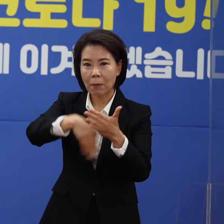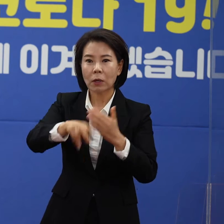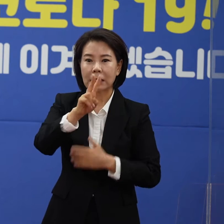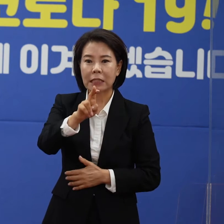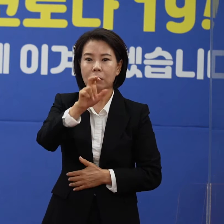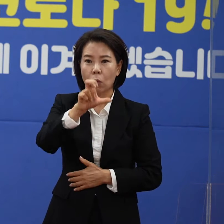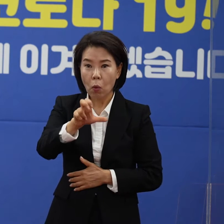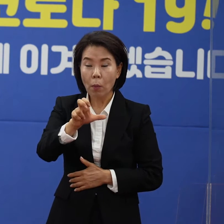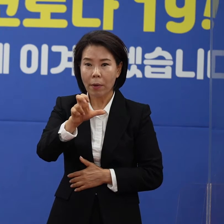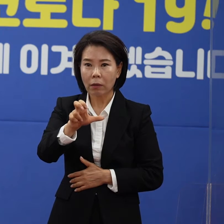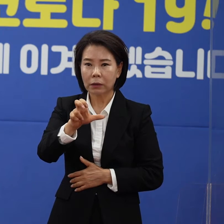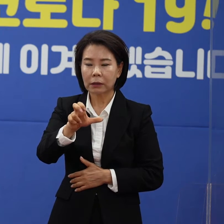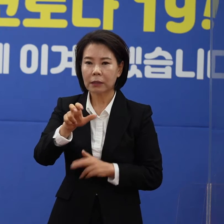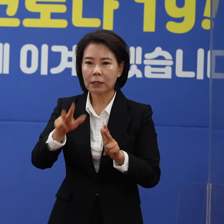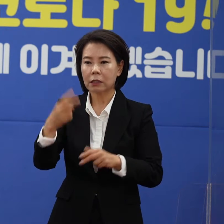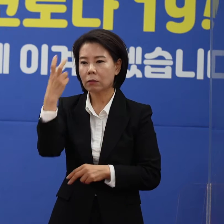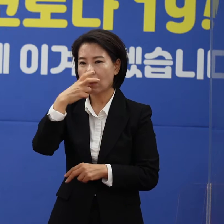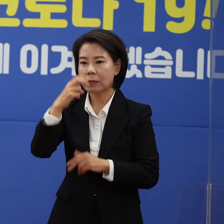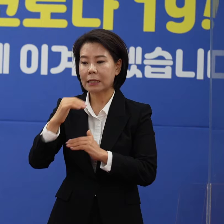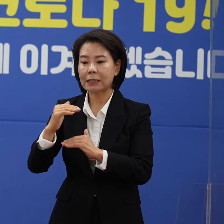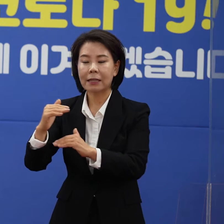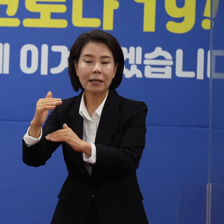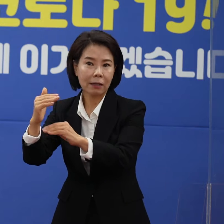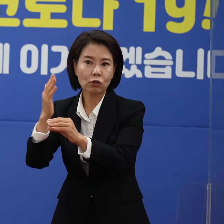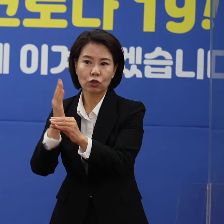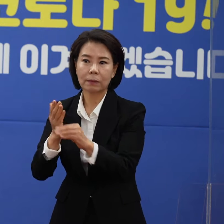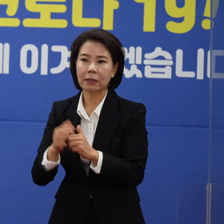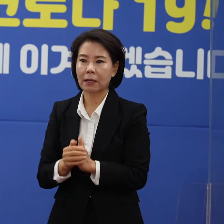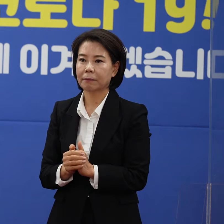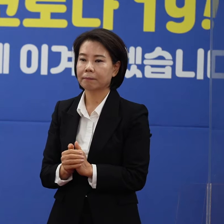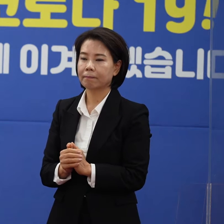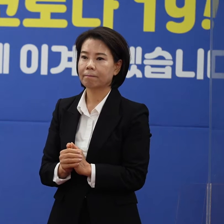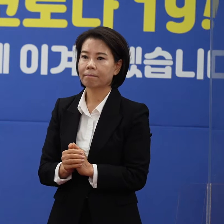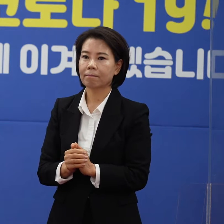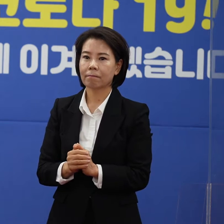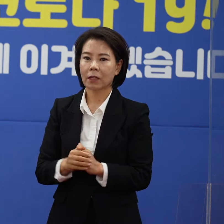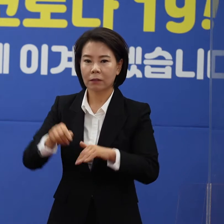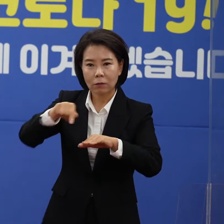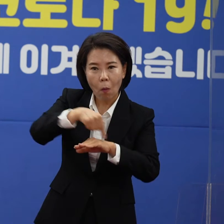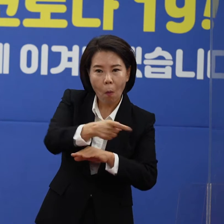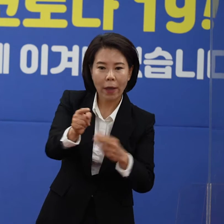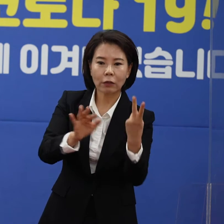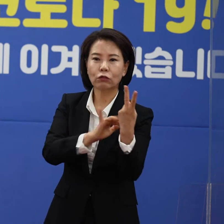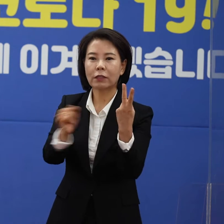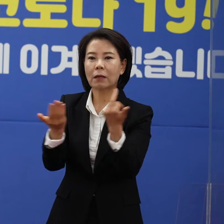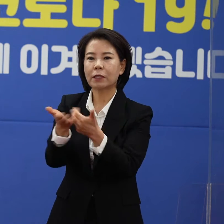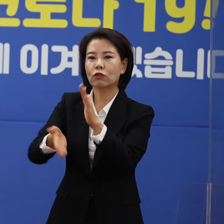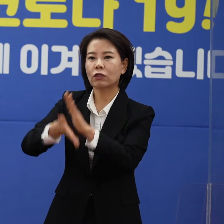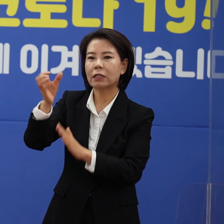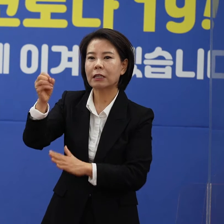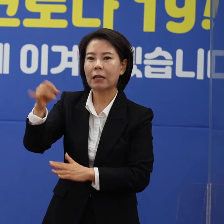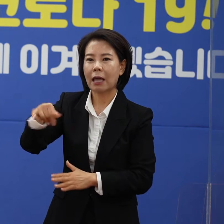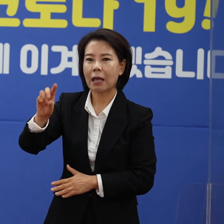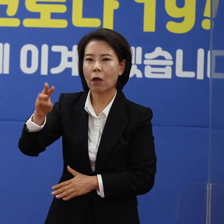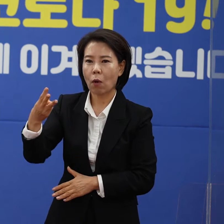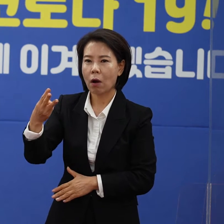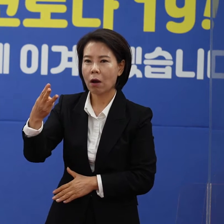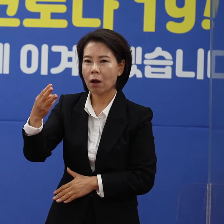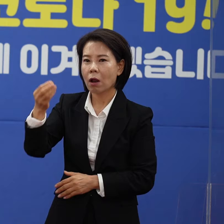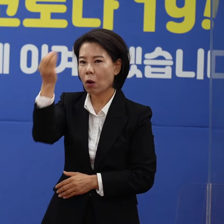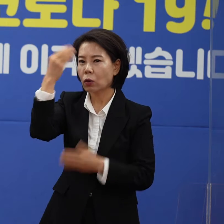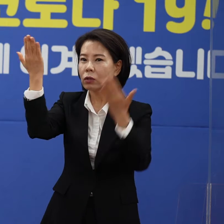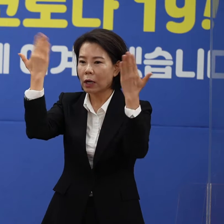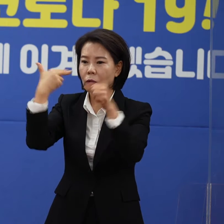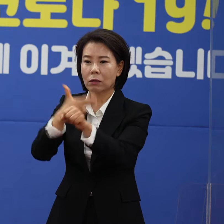25명은 검사를 현재 진행 중에 있습니다. 이외에 2명은 제주시 애월업 소재 애월고등학교